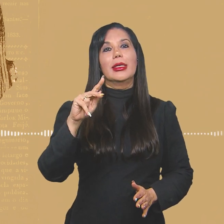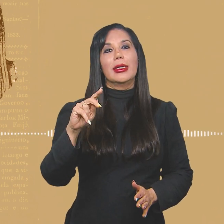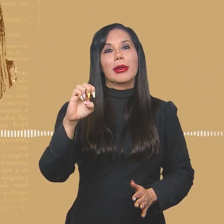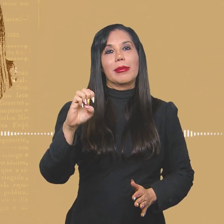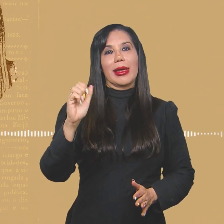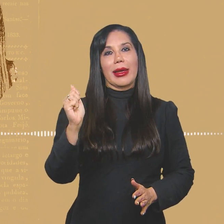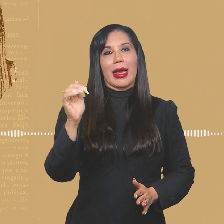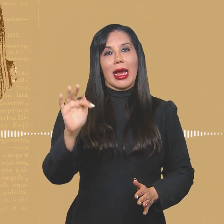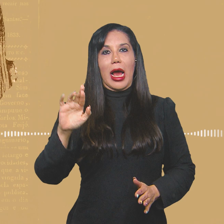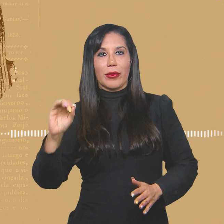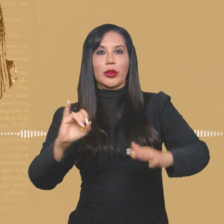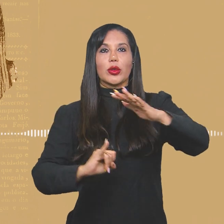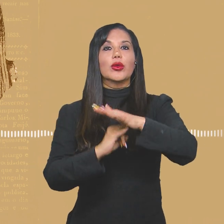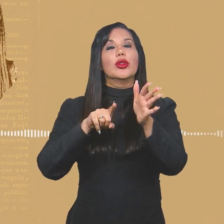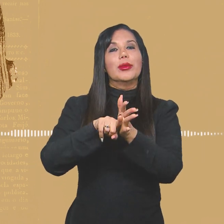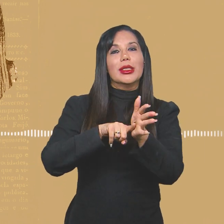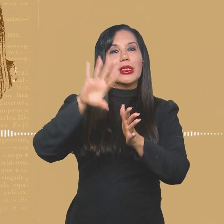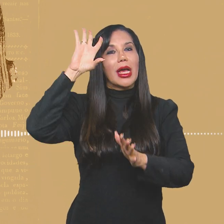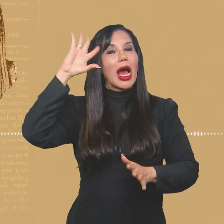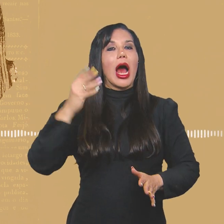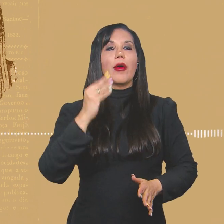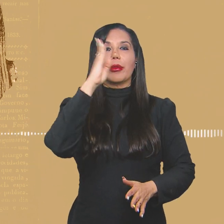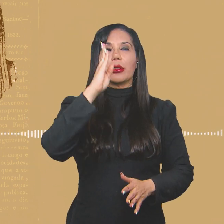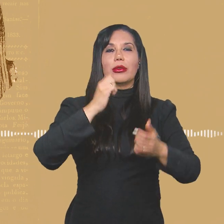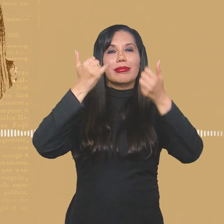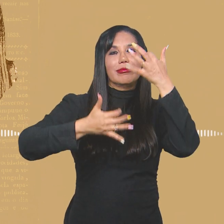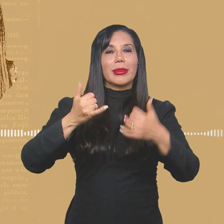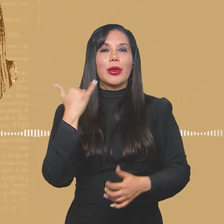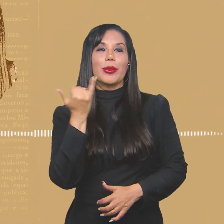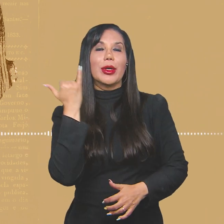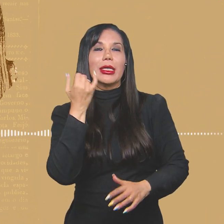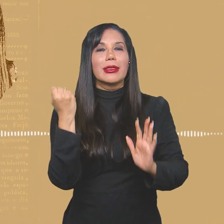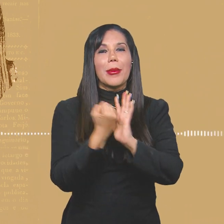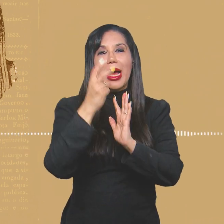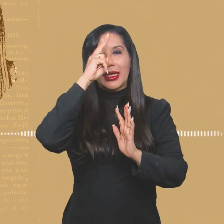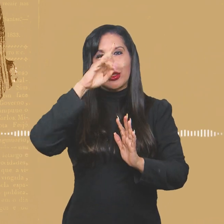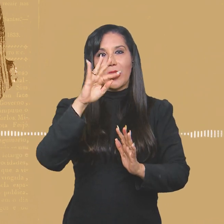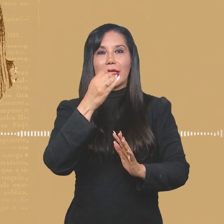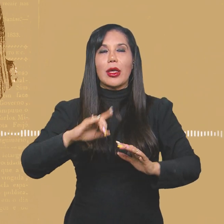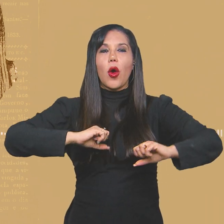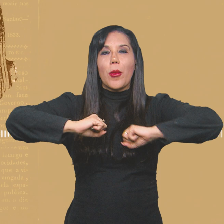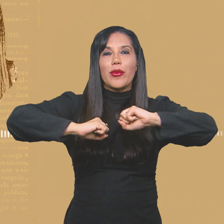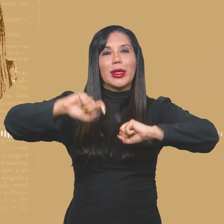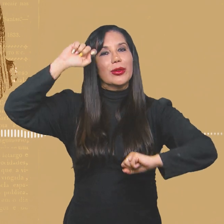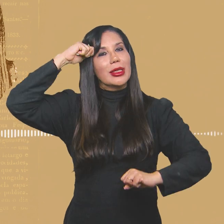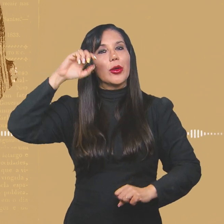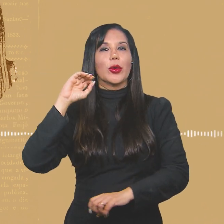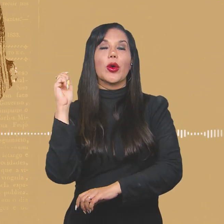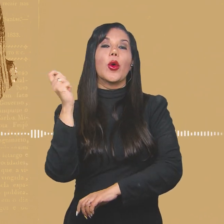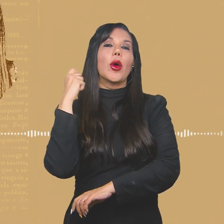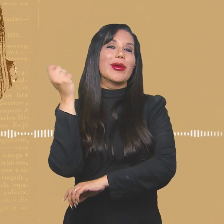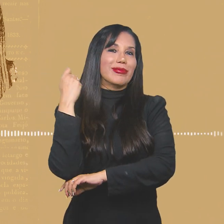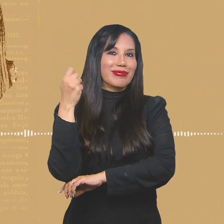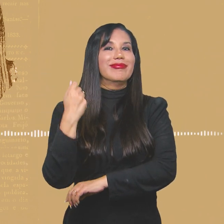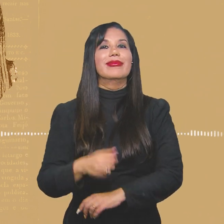Instituto de Pesquisas e Estudos Afro-Brasileiros, destaca a importância histórica do Tição e do movimento negro do Rio Grande do Sul.